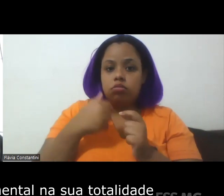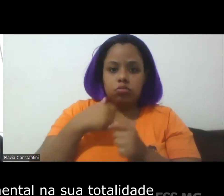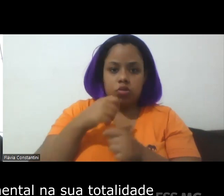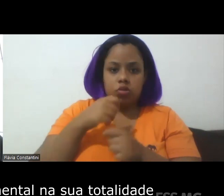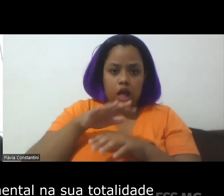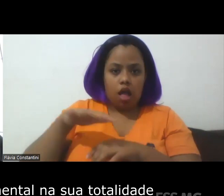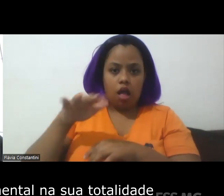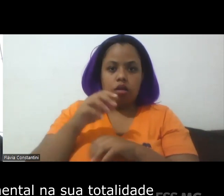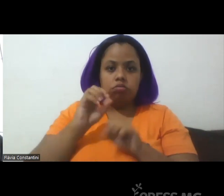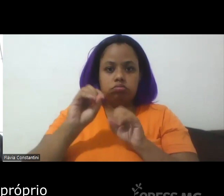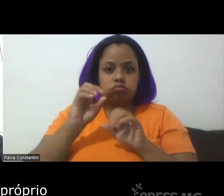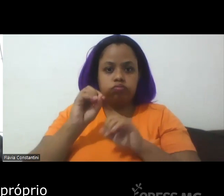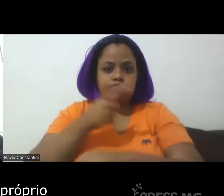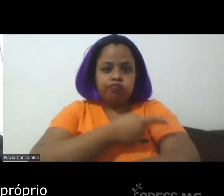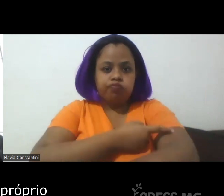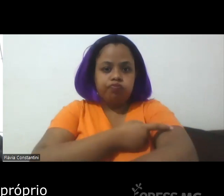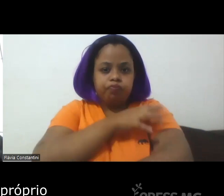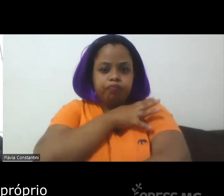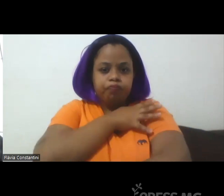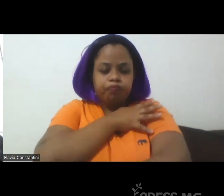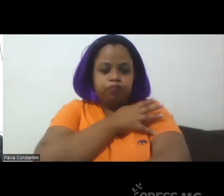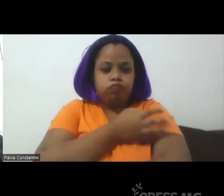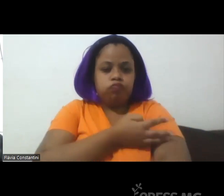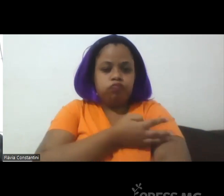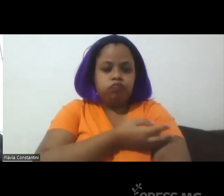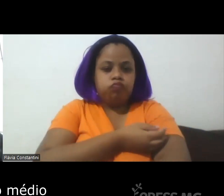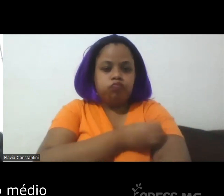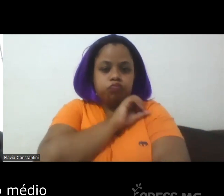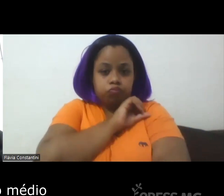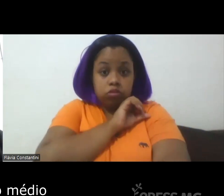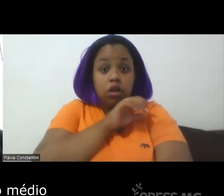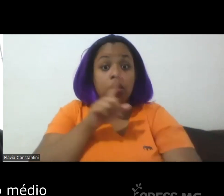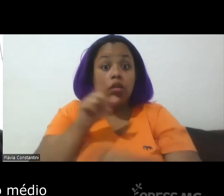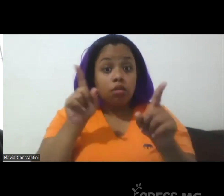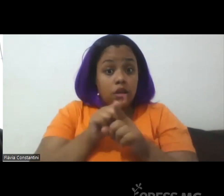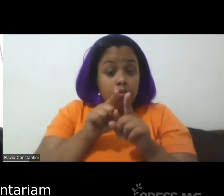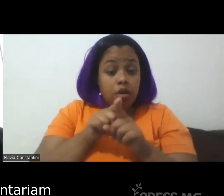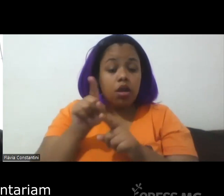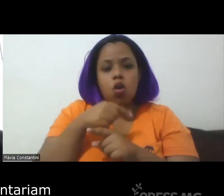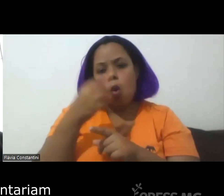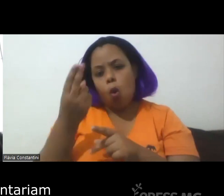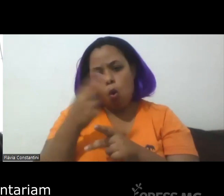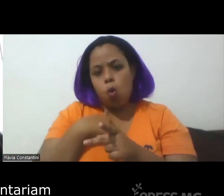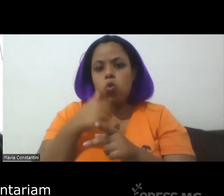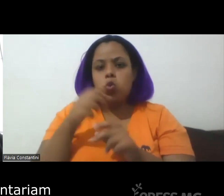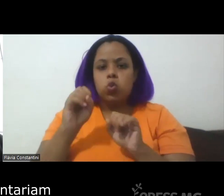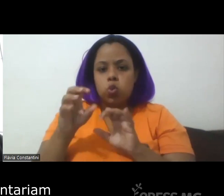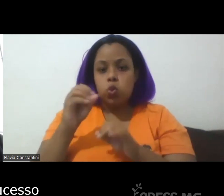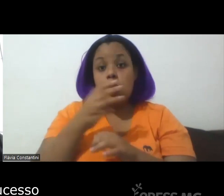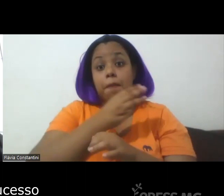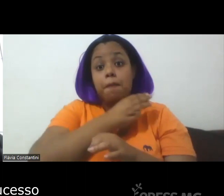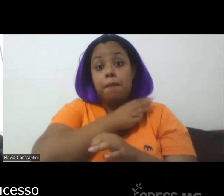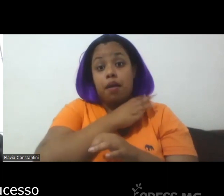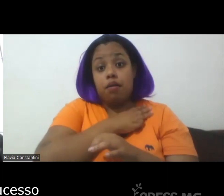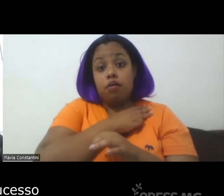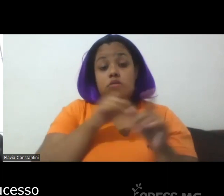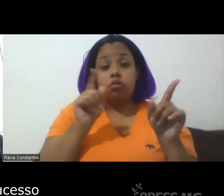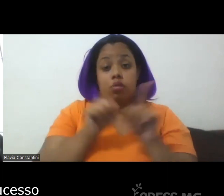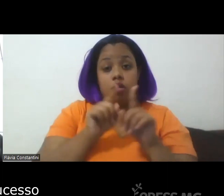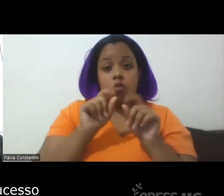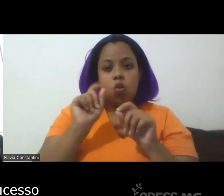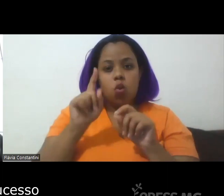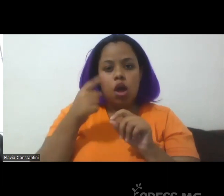na sua totalidade ou do próprio ensino médio representariam um